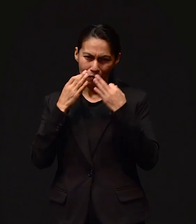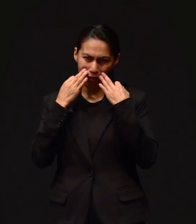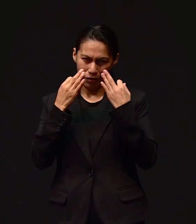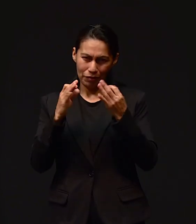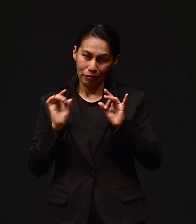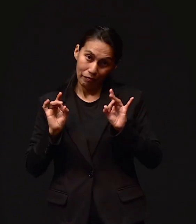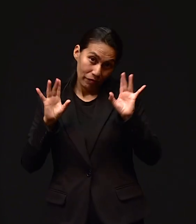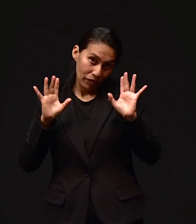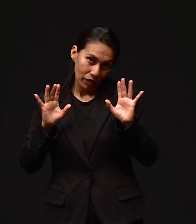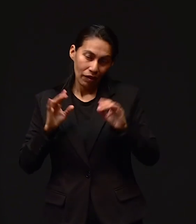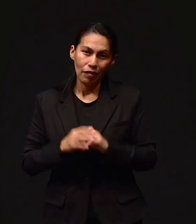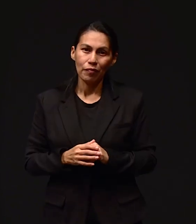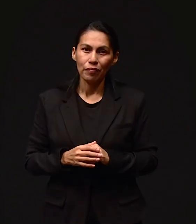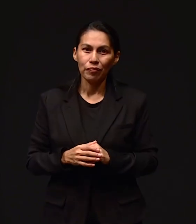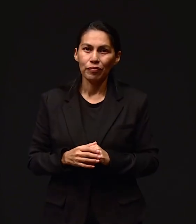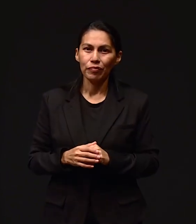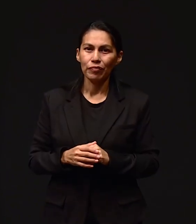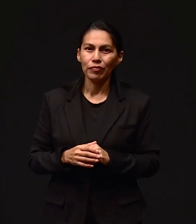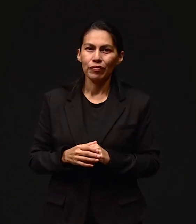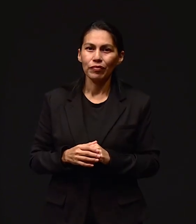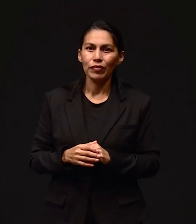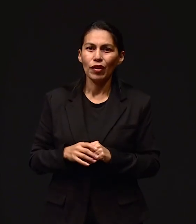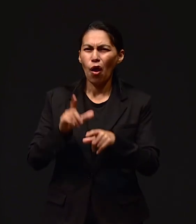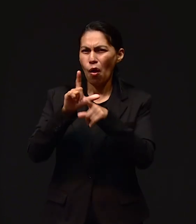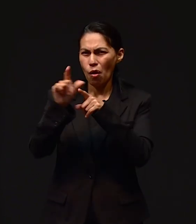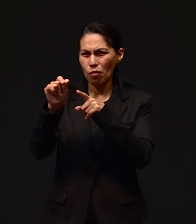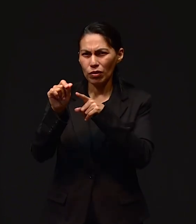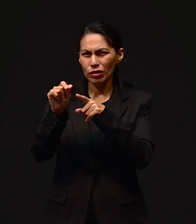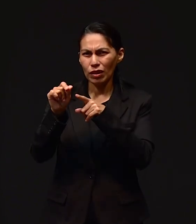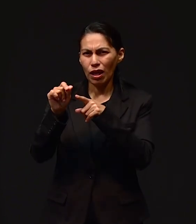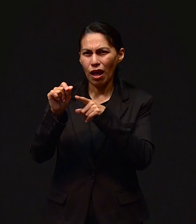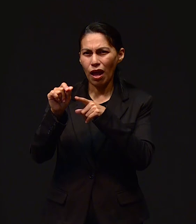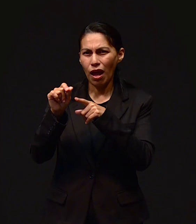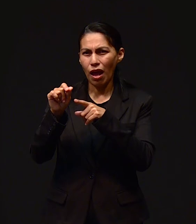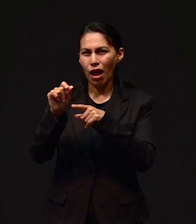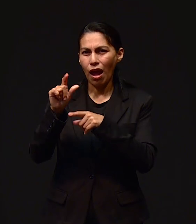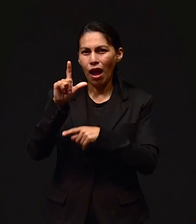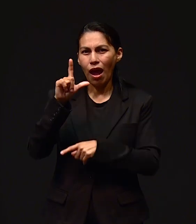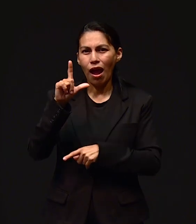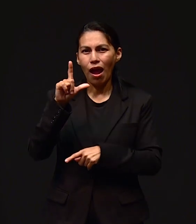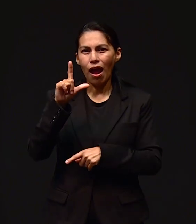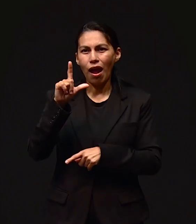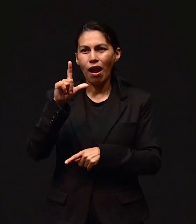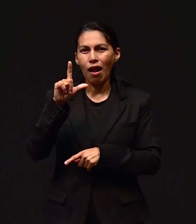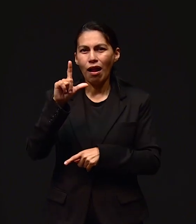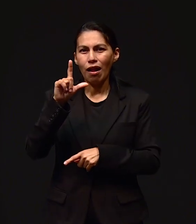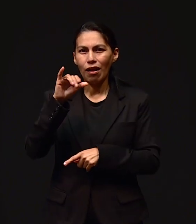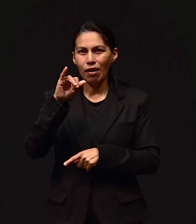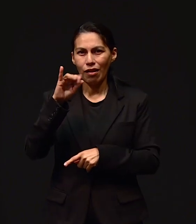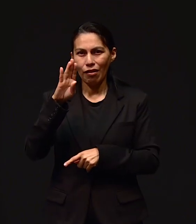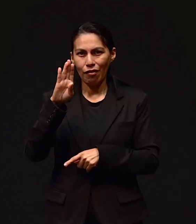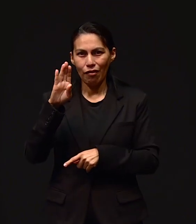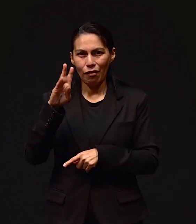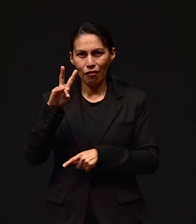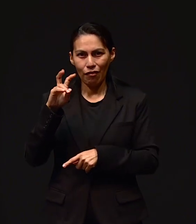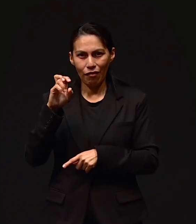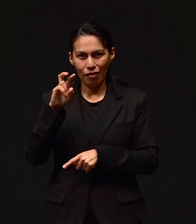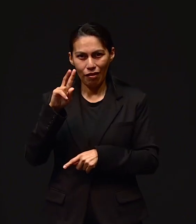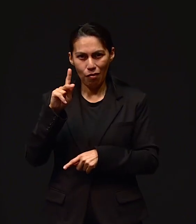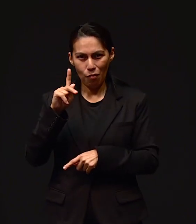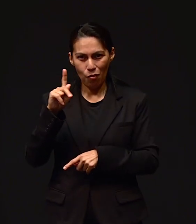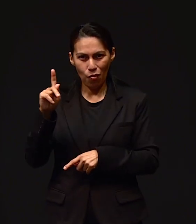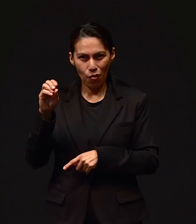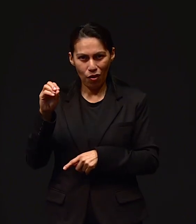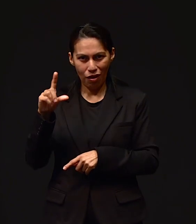Sucede que una vez salimos con Freddy a una tienda, la tienda de Liverpool. Y entonces habíamos sacado una